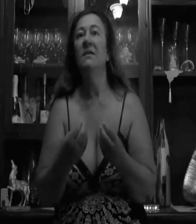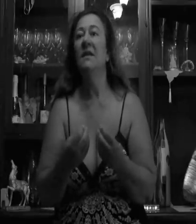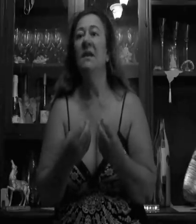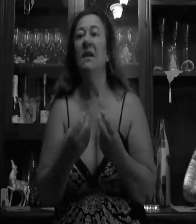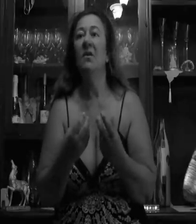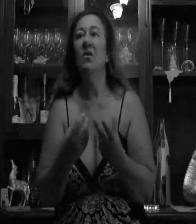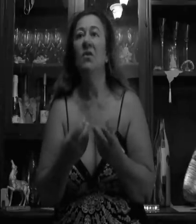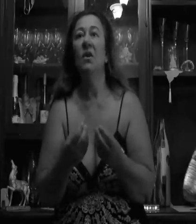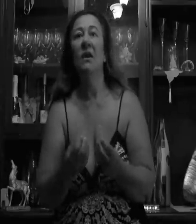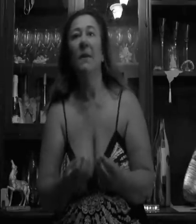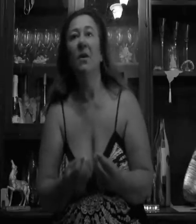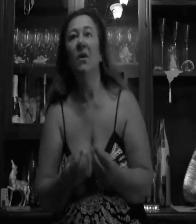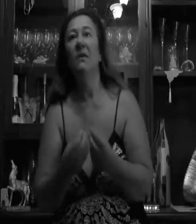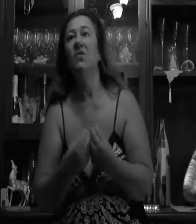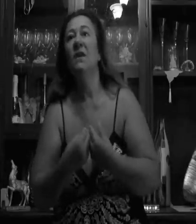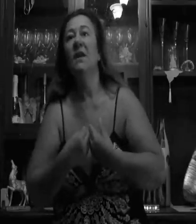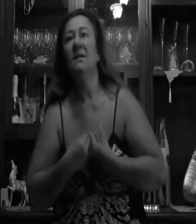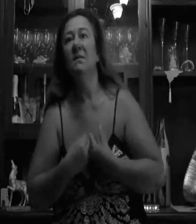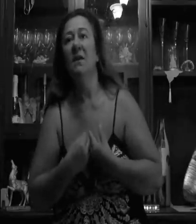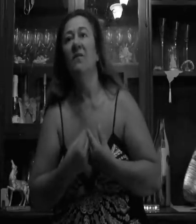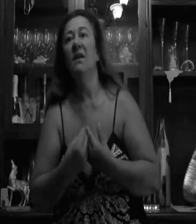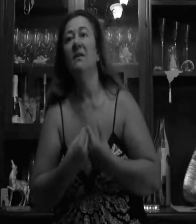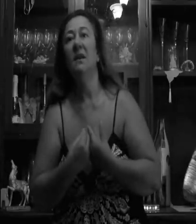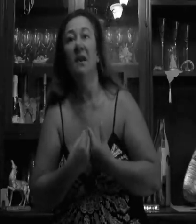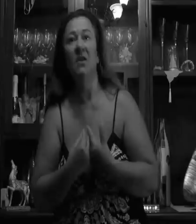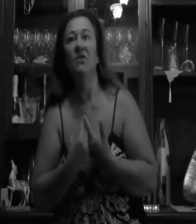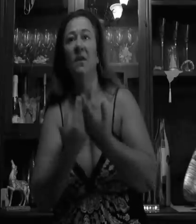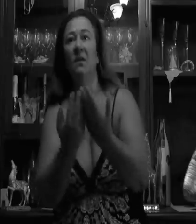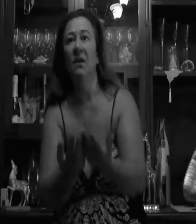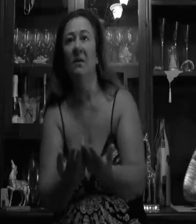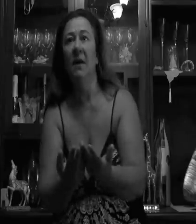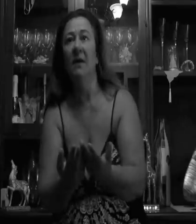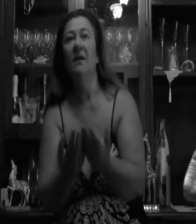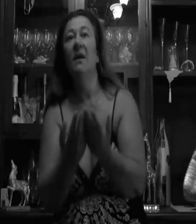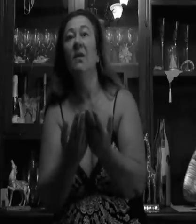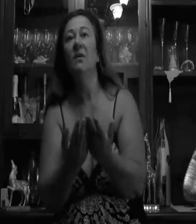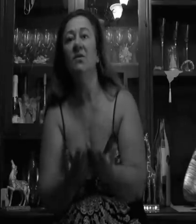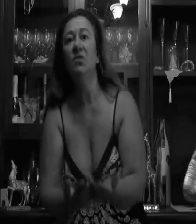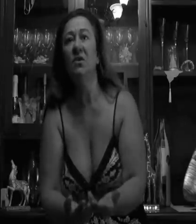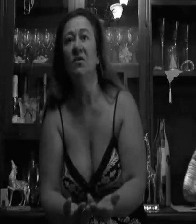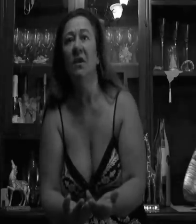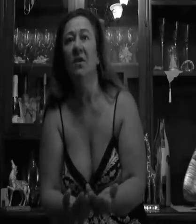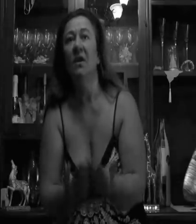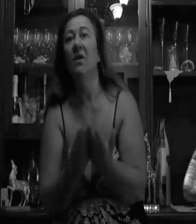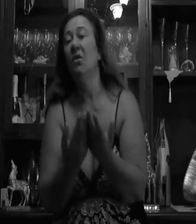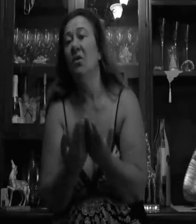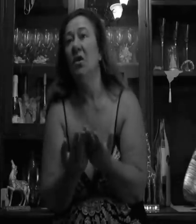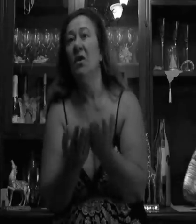si sente, non lo so, il padrone, cioè viene a casa mia e viene a dettare le leggi e a fare quello che gli pare e questo è successo fino a ora, io non lo so,